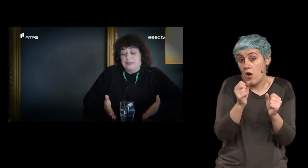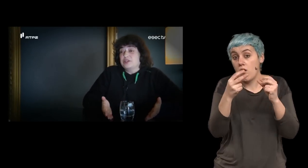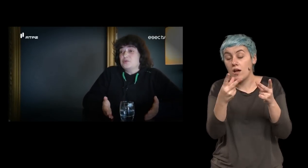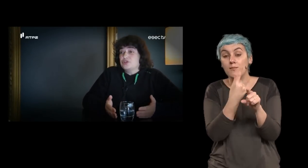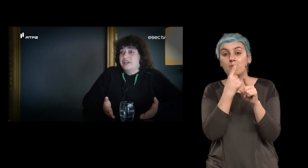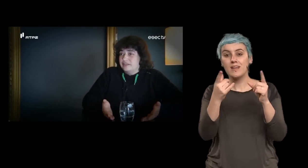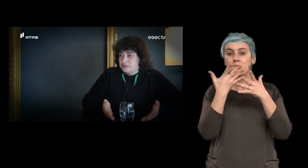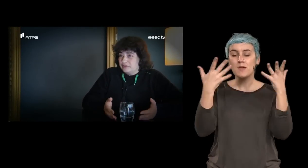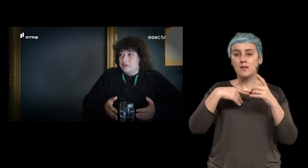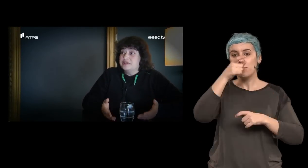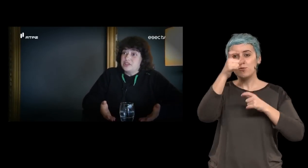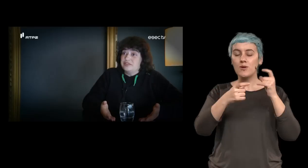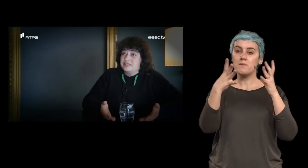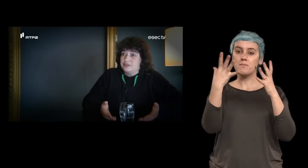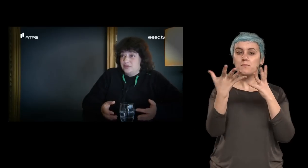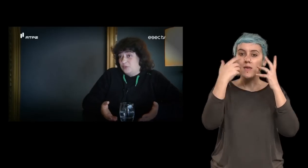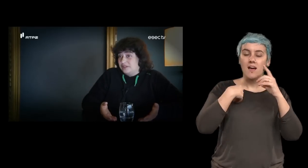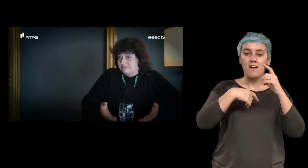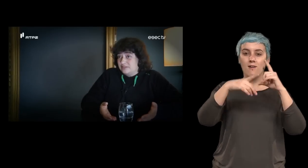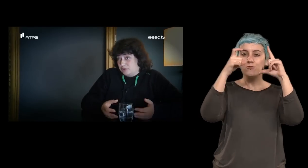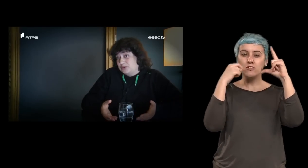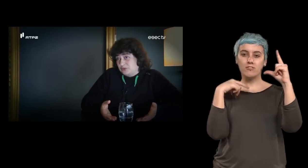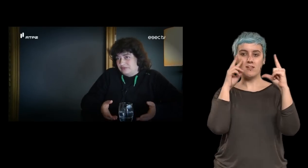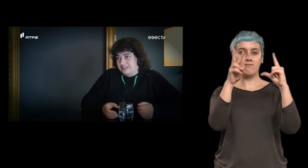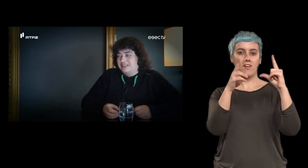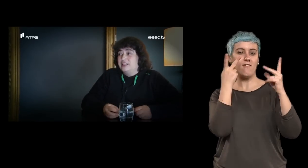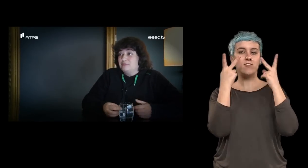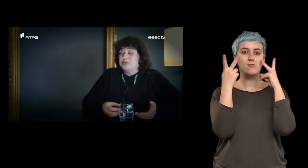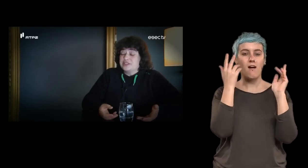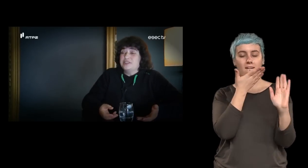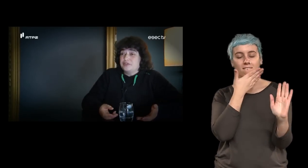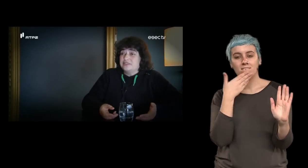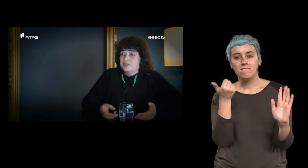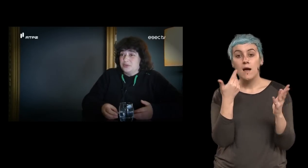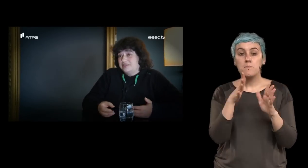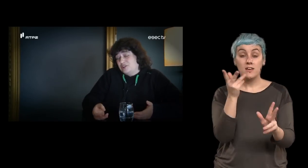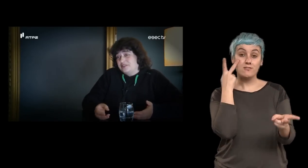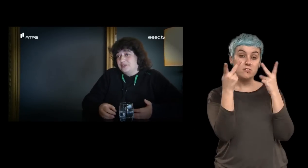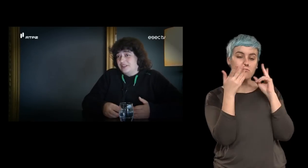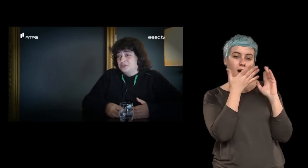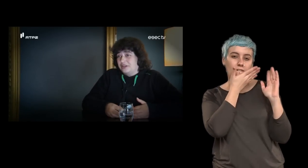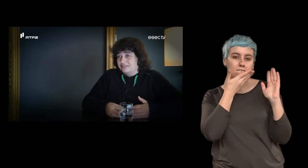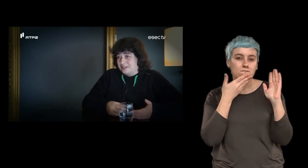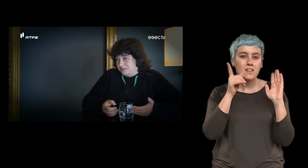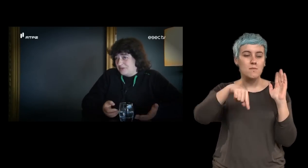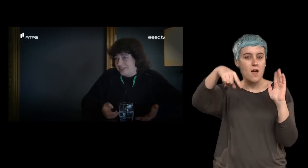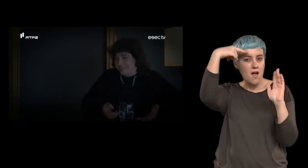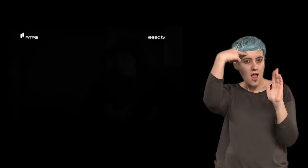maior parte das pessoas quer na fotografia uma satisfação visual, sobretudo, não é? Mas eu acho que a satisfação visual e a satisfação intelectual andam de mãos dadas.